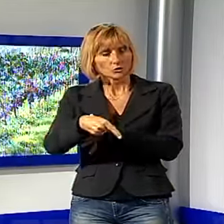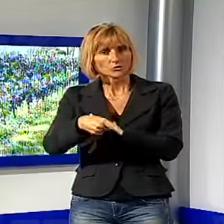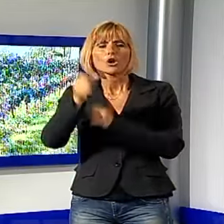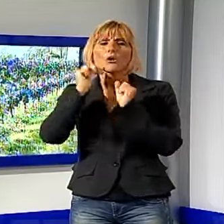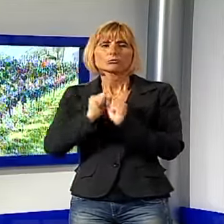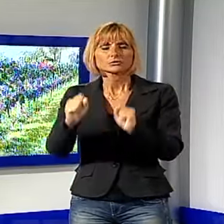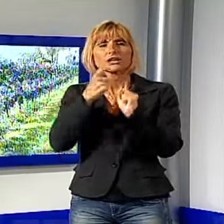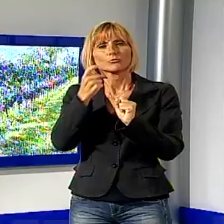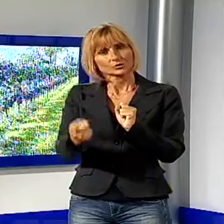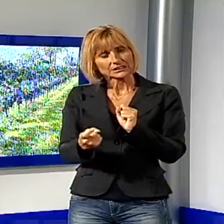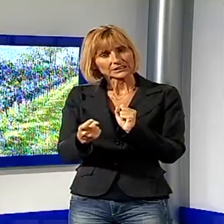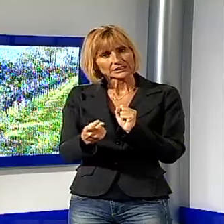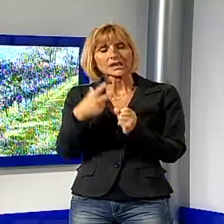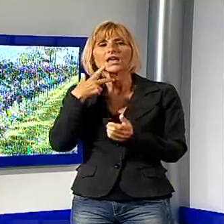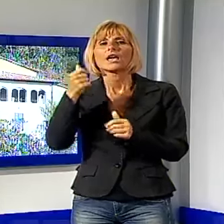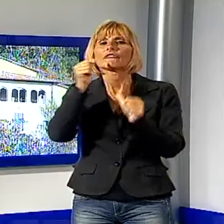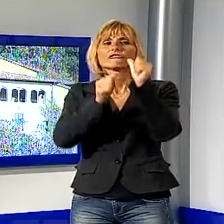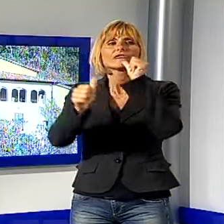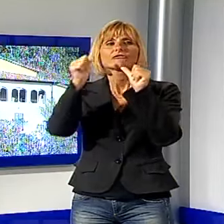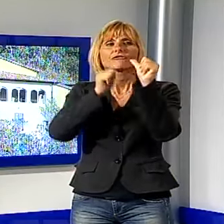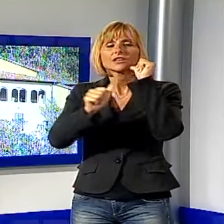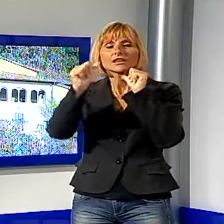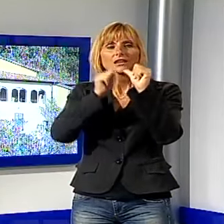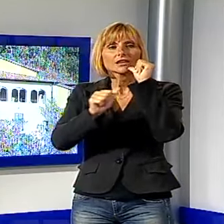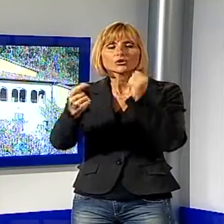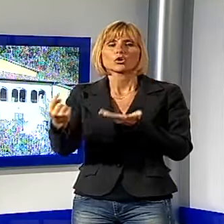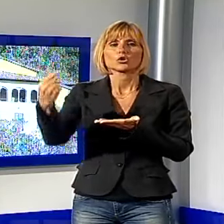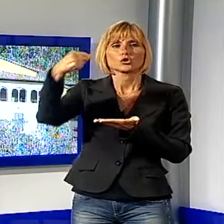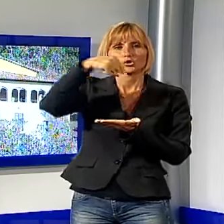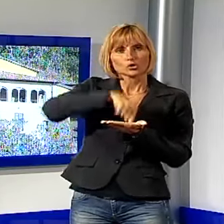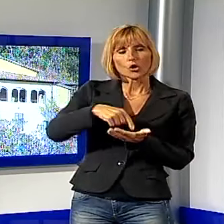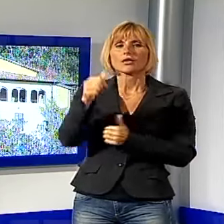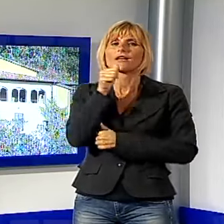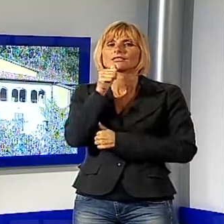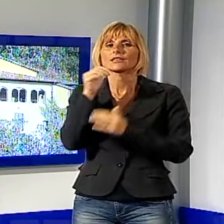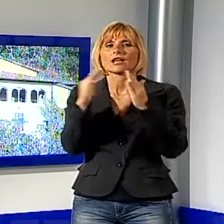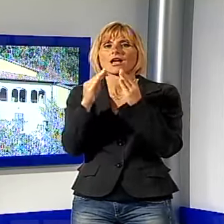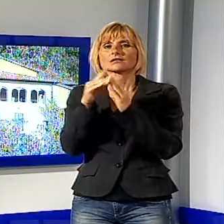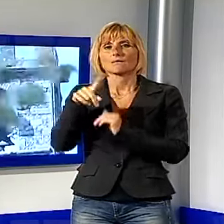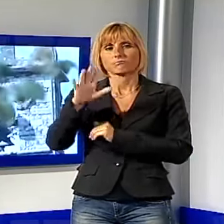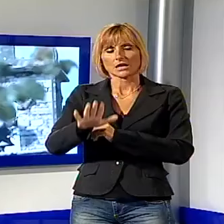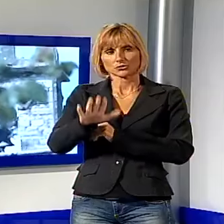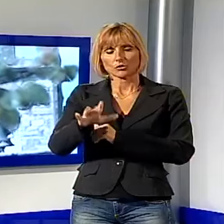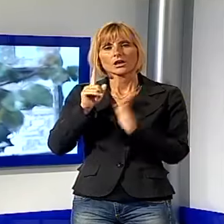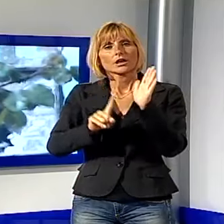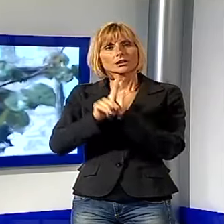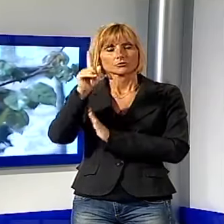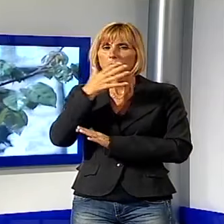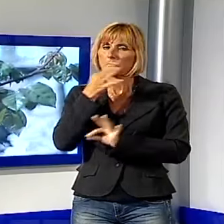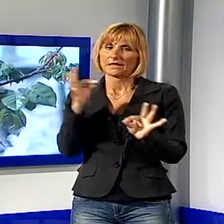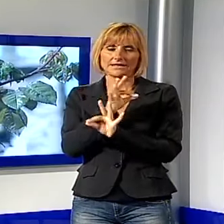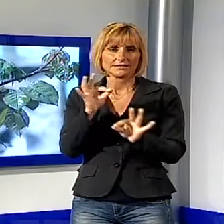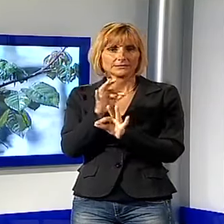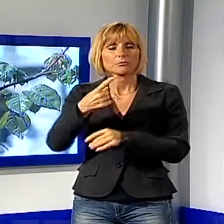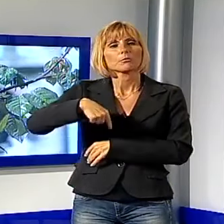possiamo affermare che il vino, la vendemmia ritorna nella cantina di Casa Pascoli, un grande risultato, per